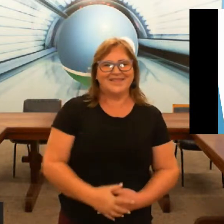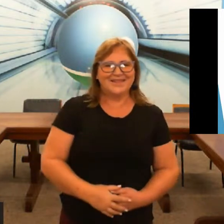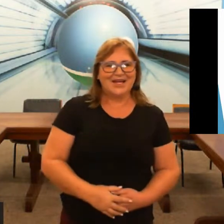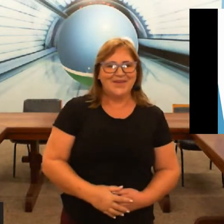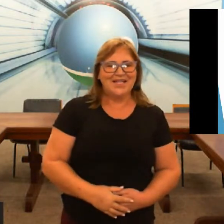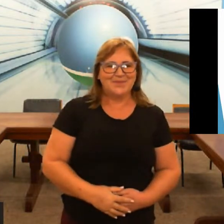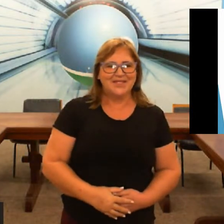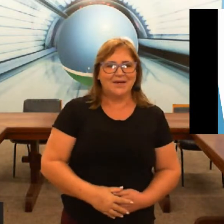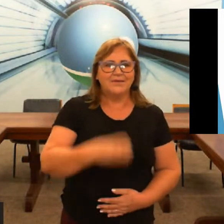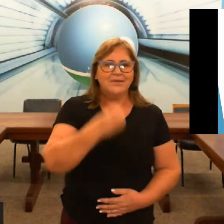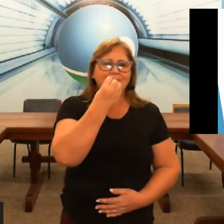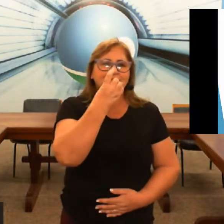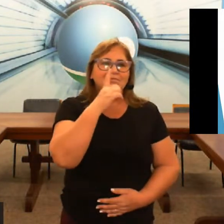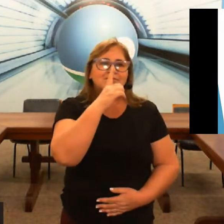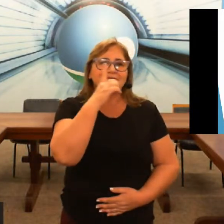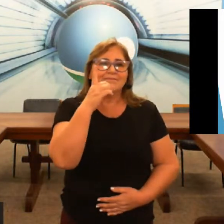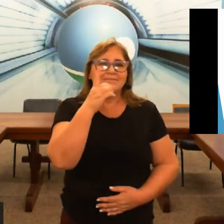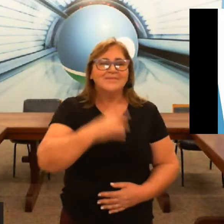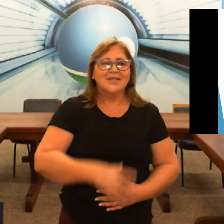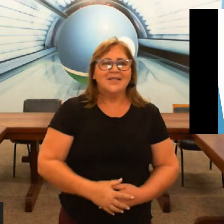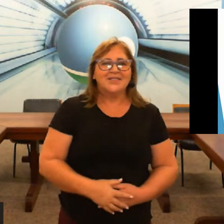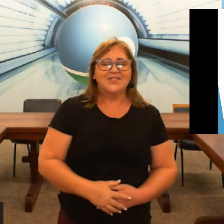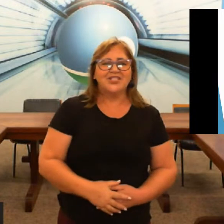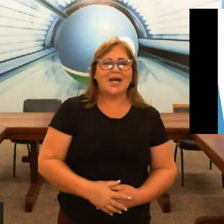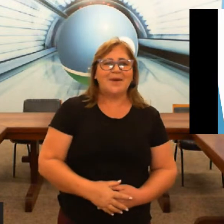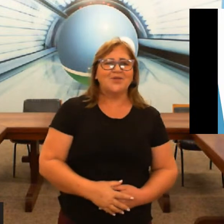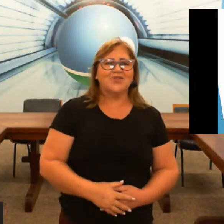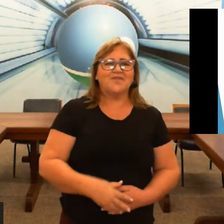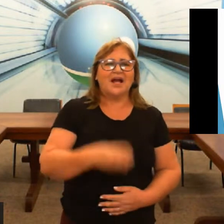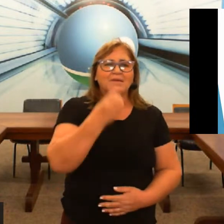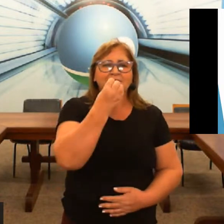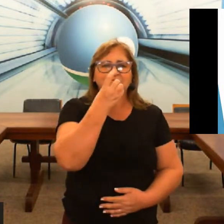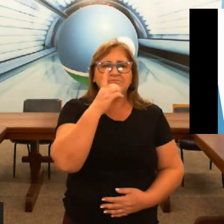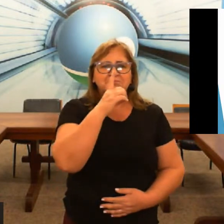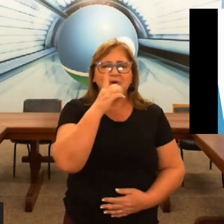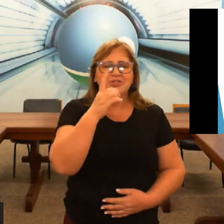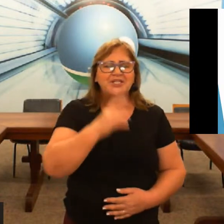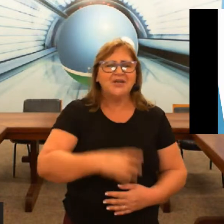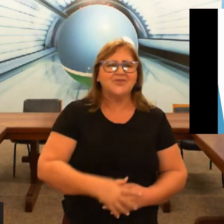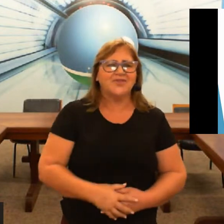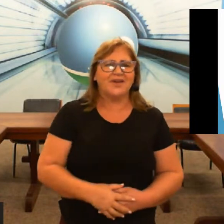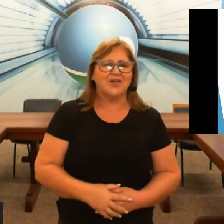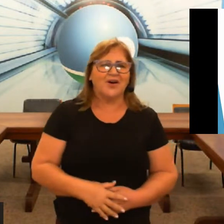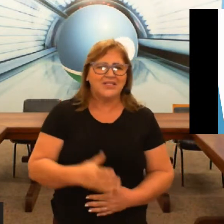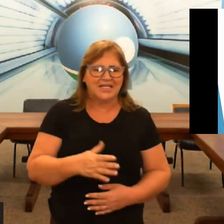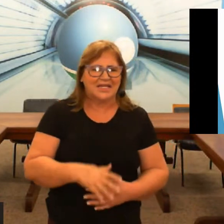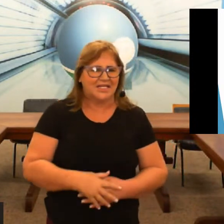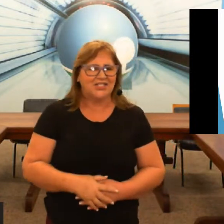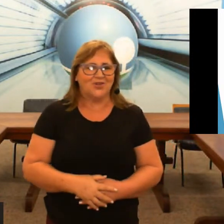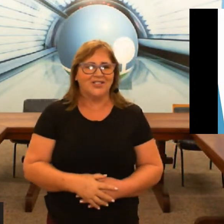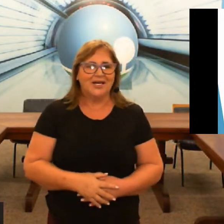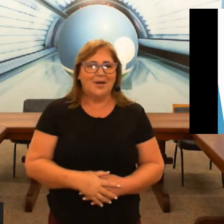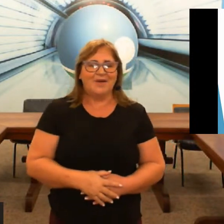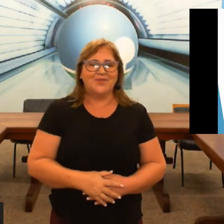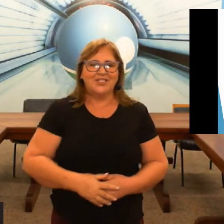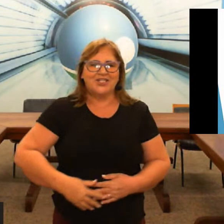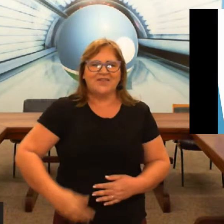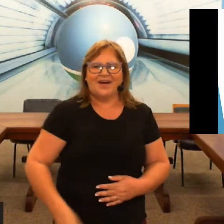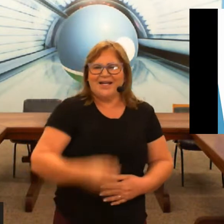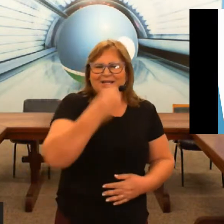tá vendo a expressão se você chegar perto do sul e falar bom dia o sul vai falar nossa você tá triste hoje mas quando você chega e fala